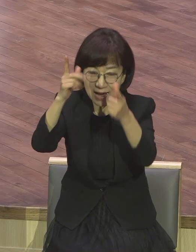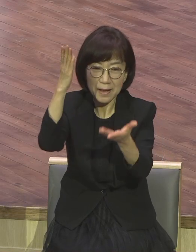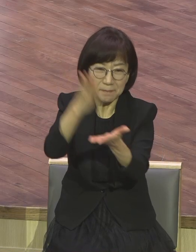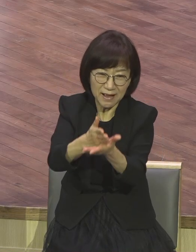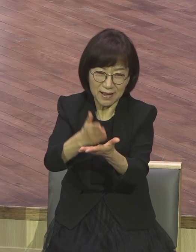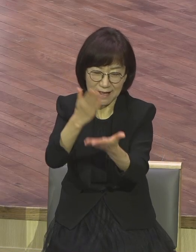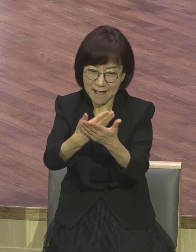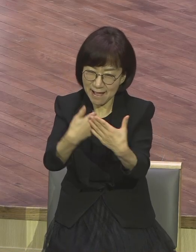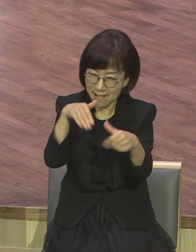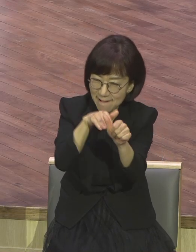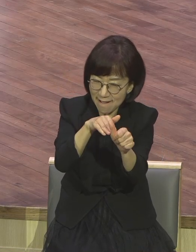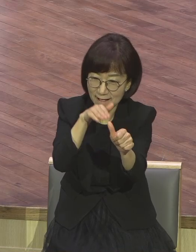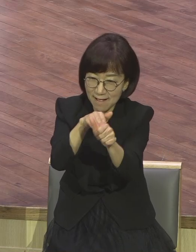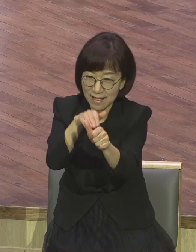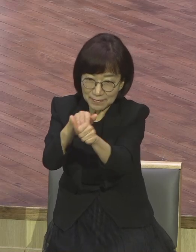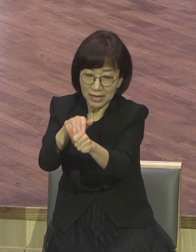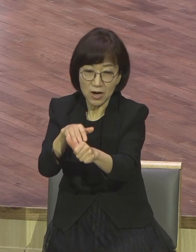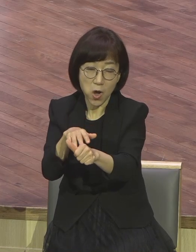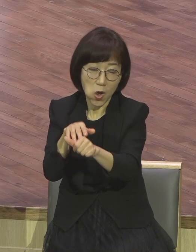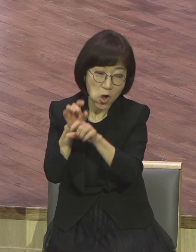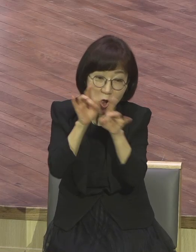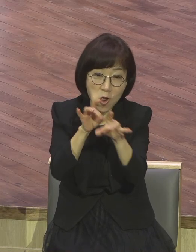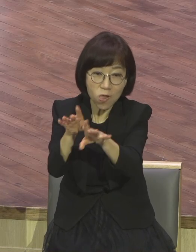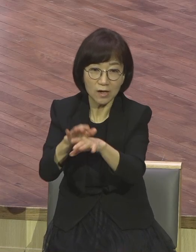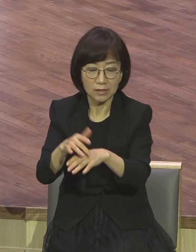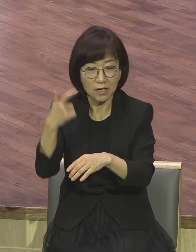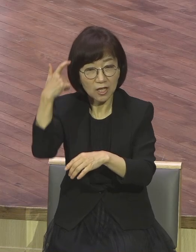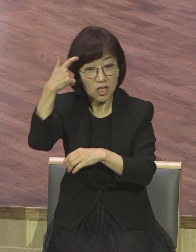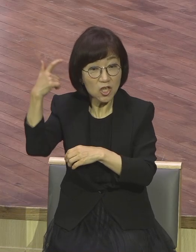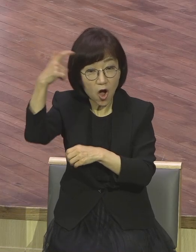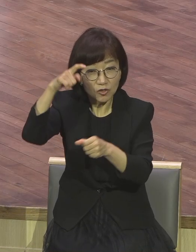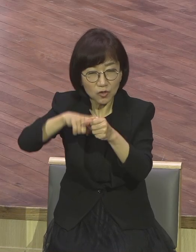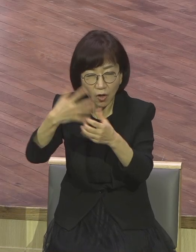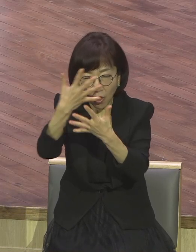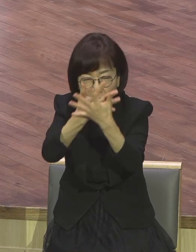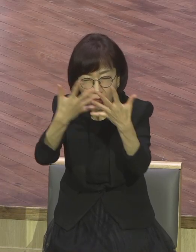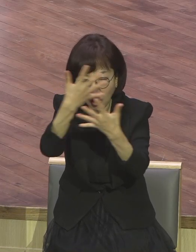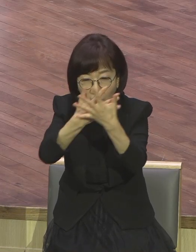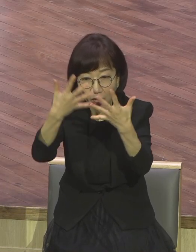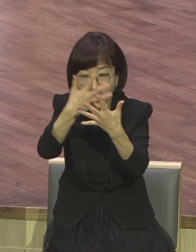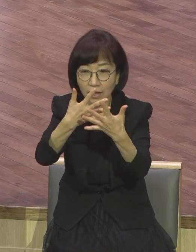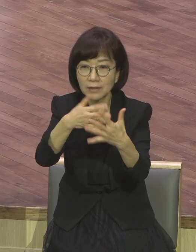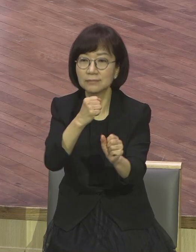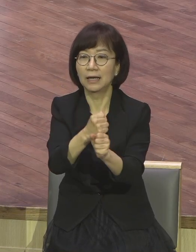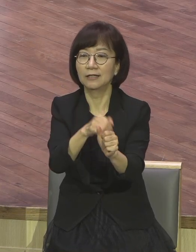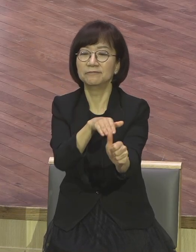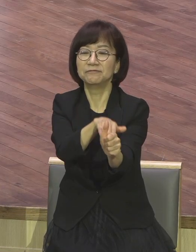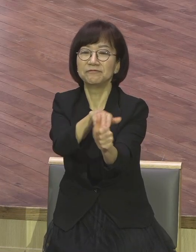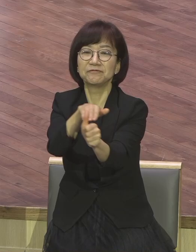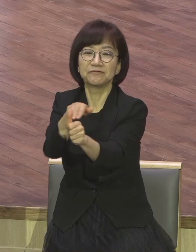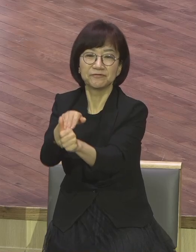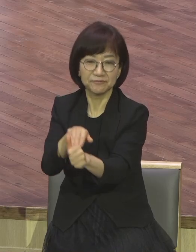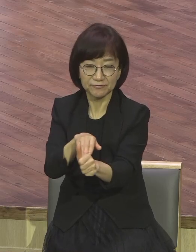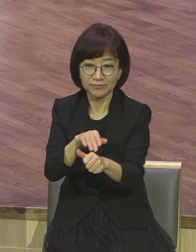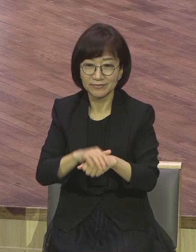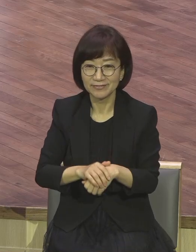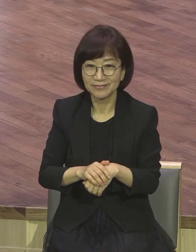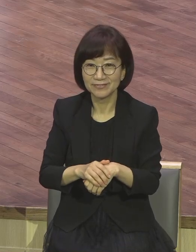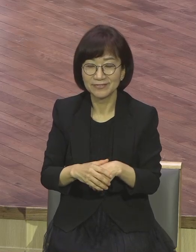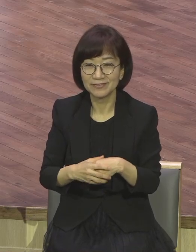계속 속여요. 영적인 건 모르는 사람. 영적인 건 모르는 사람. 사단의 전략